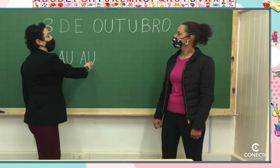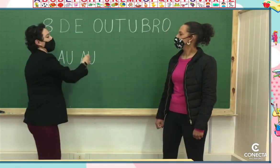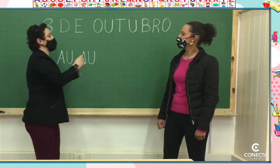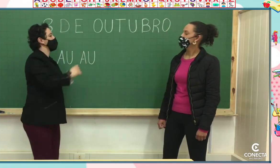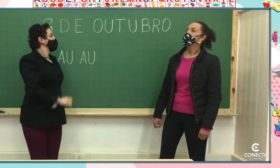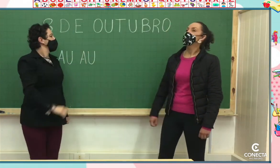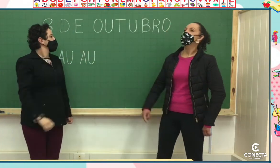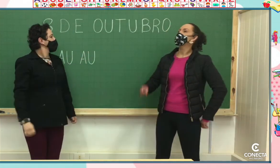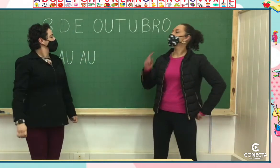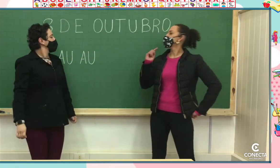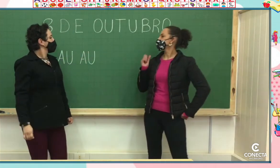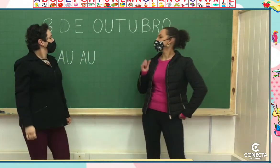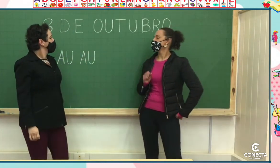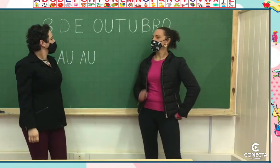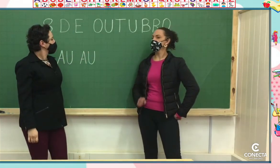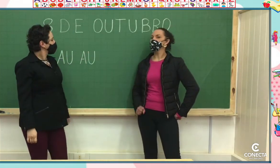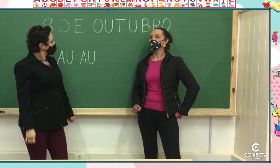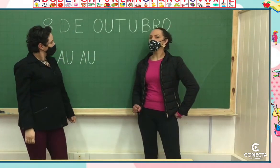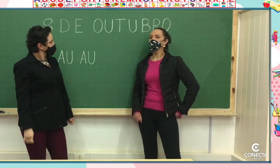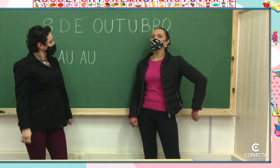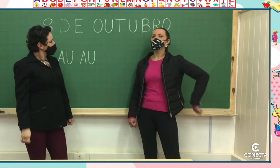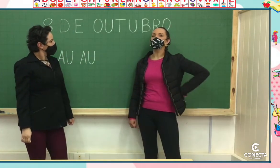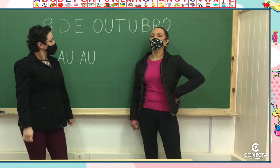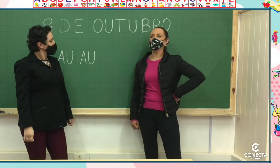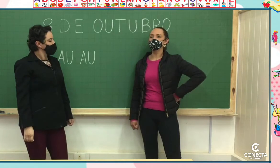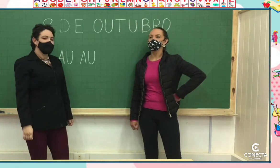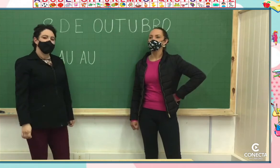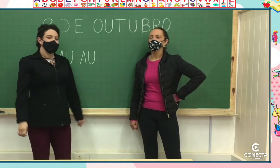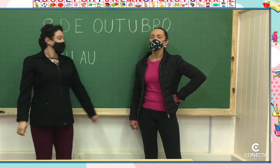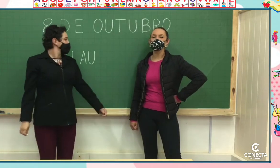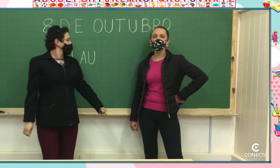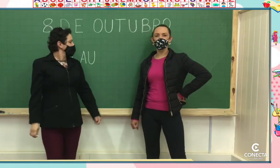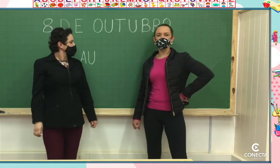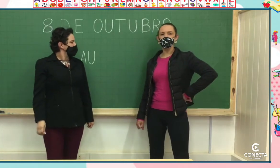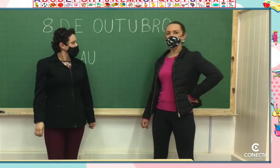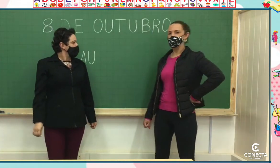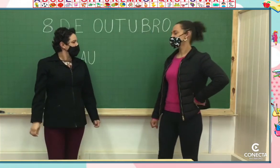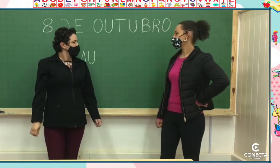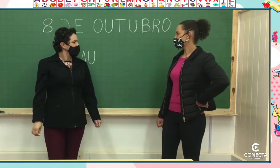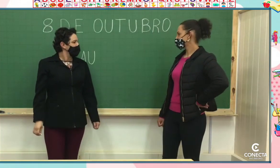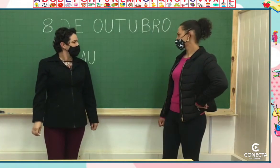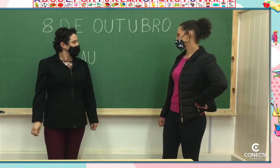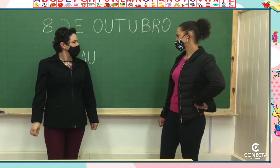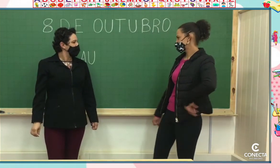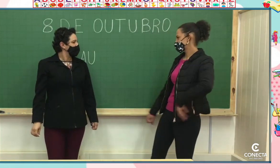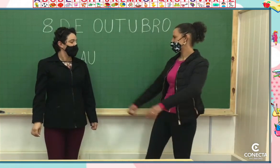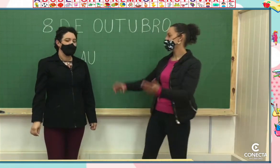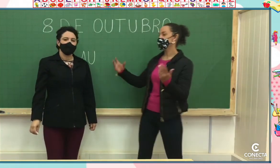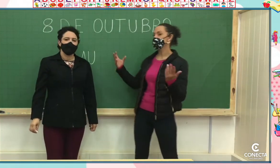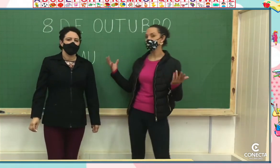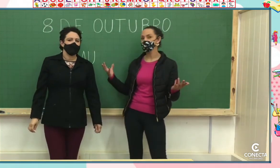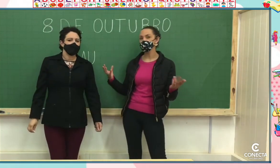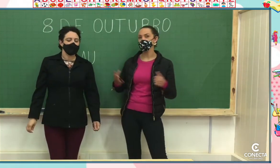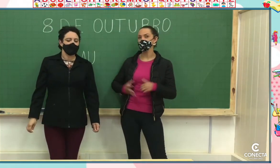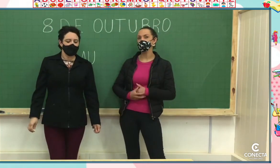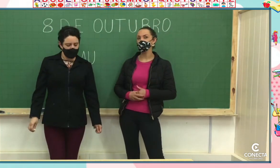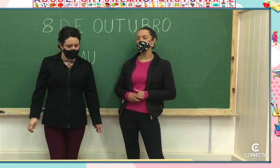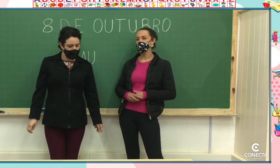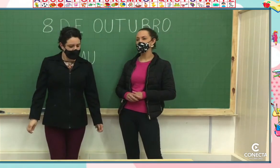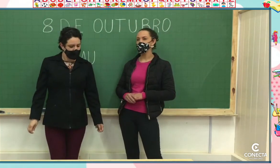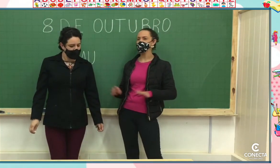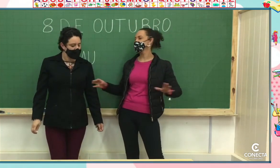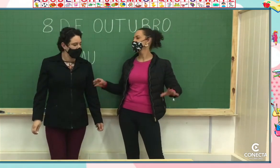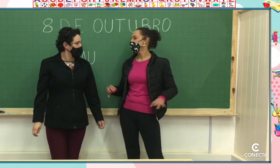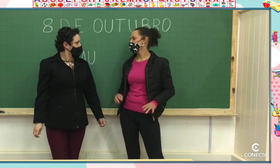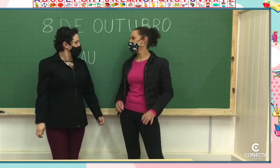Au, au. Professora Lílian, lembrei de uma também. Quando nós encontramos alguém que nós conhecemos, alguém que nós queremos